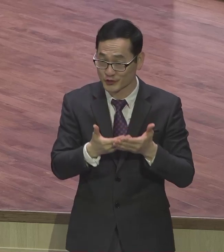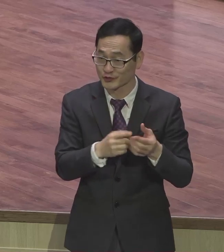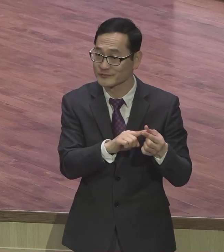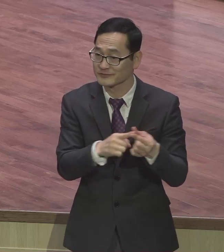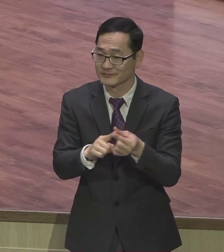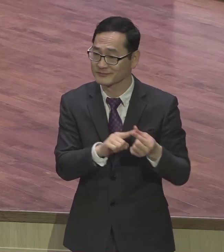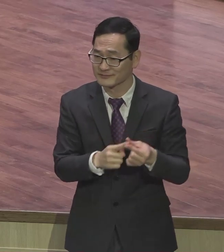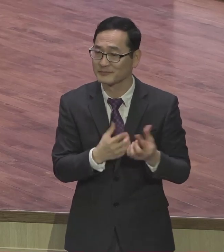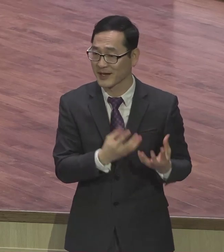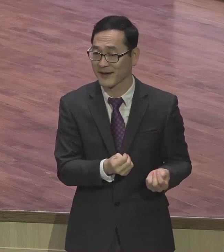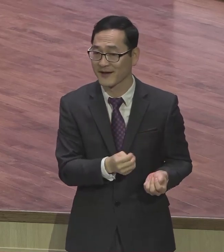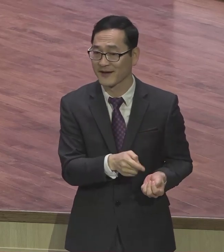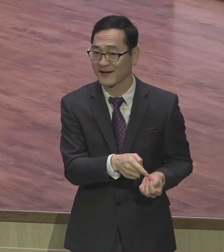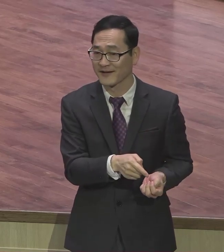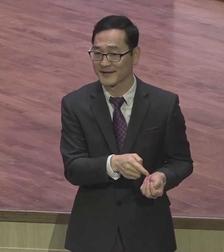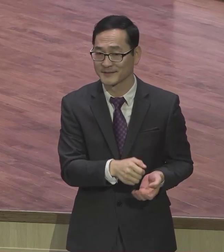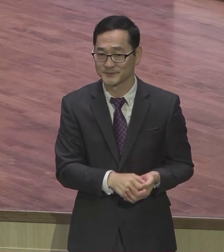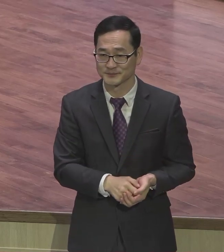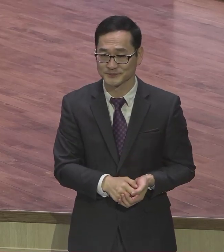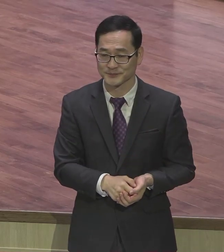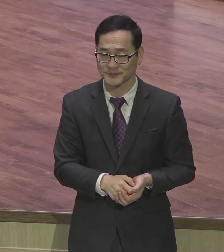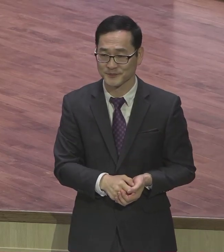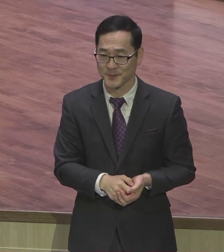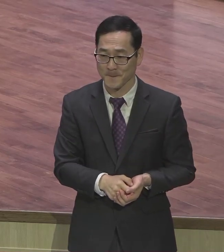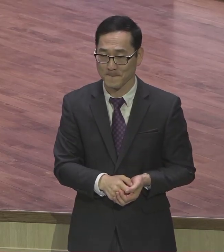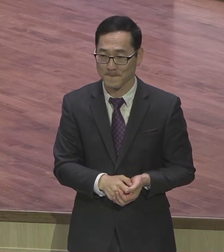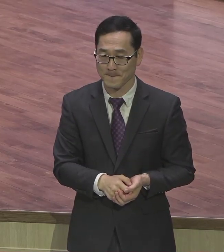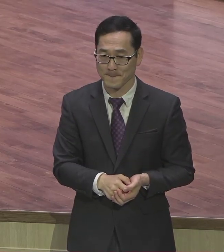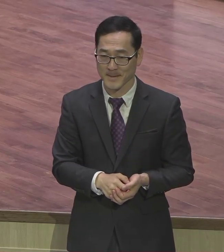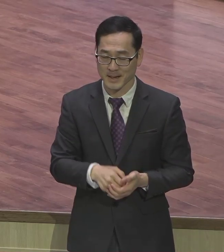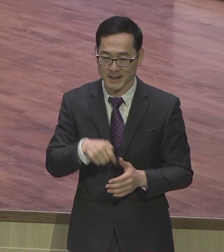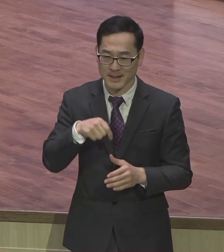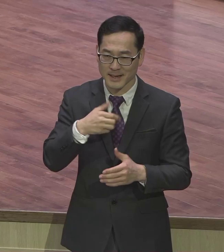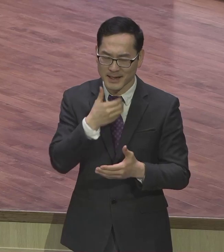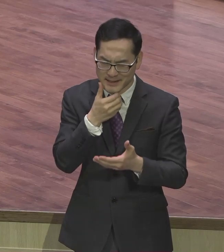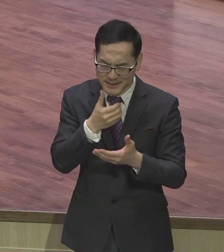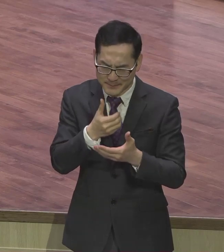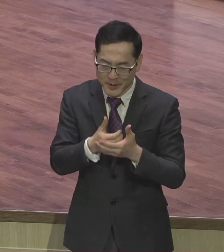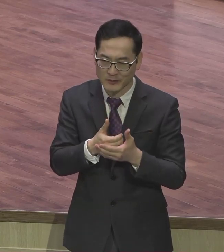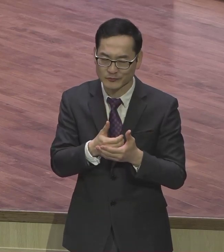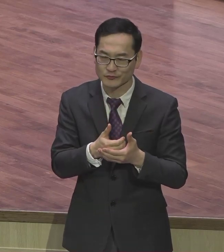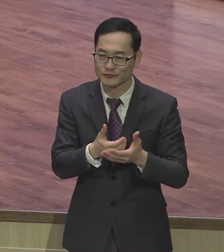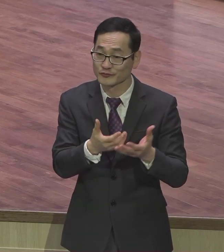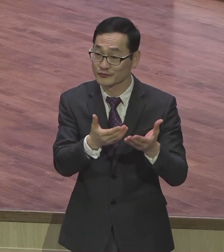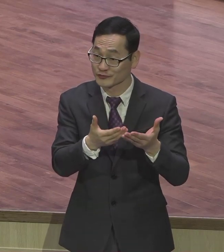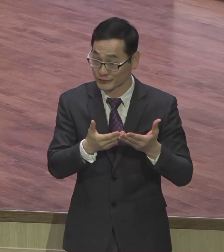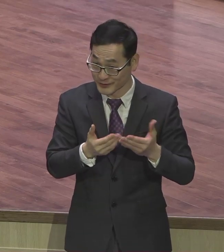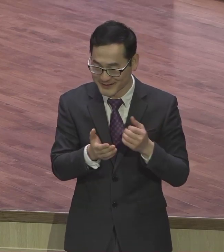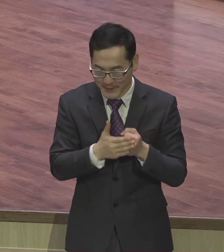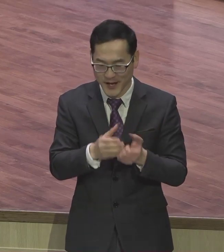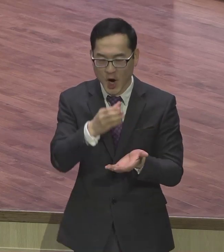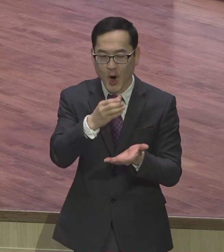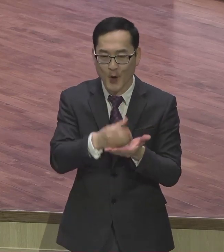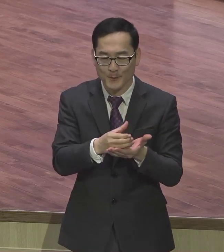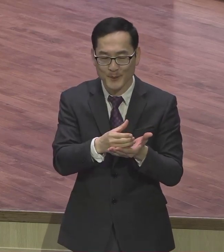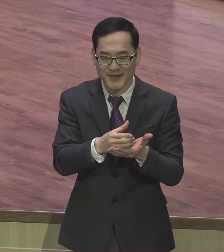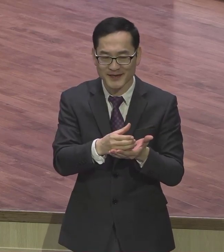깊이 감명을 주기 때문에 그렇게 말을 한다 커피잔이나